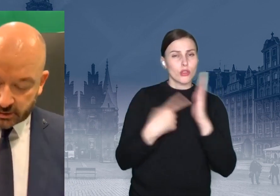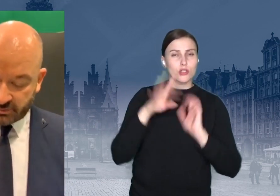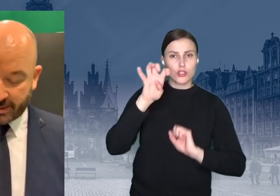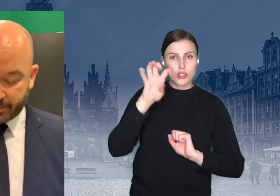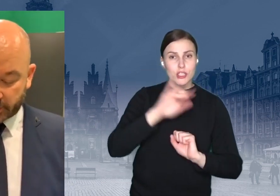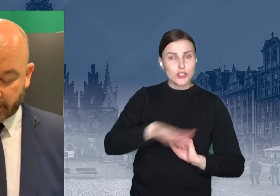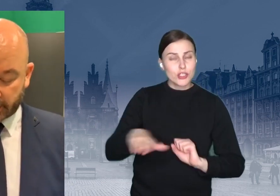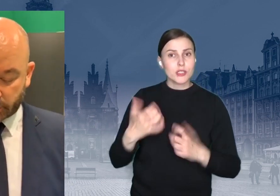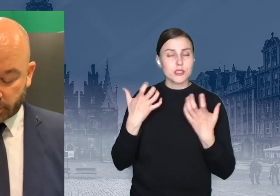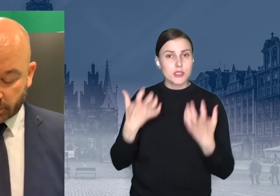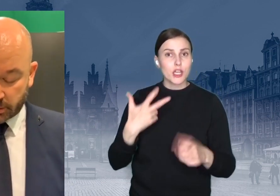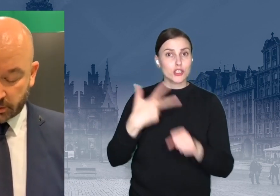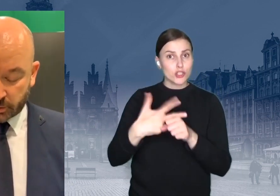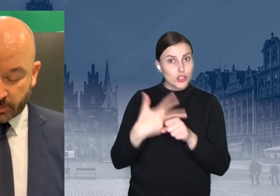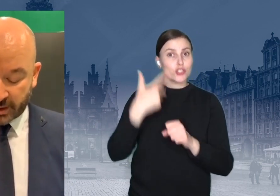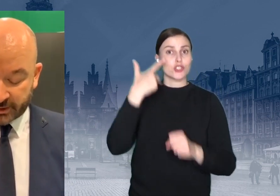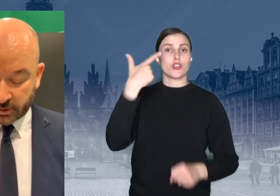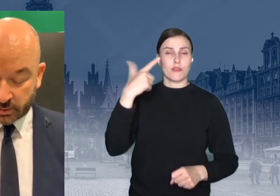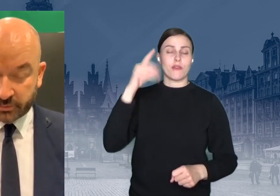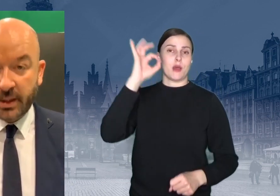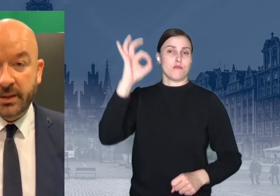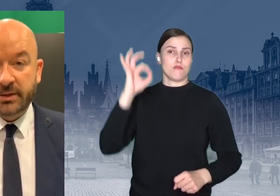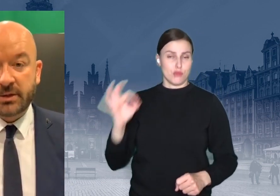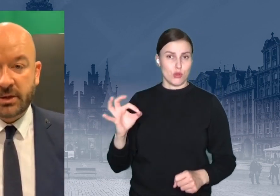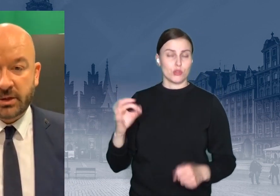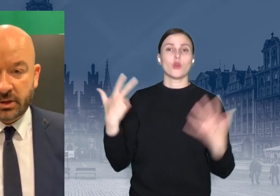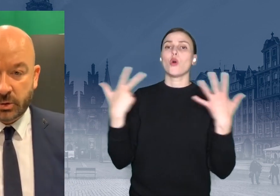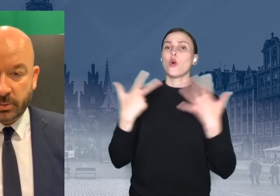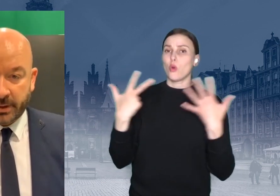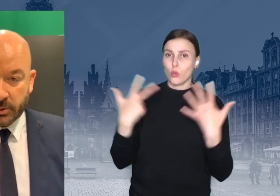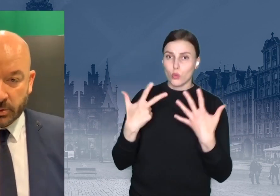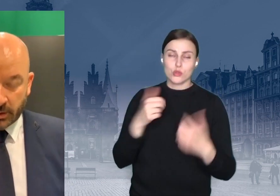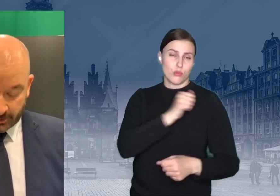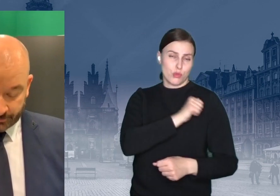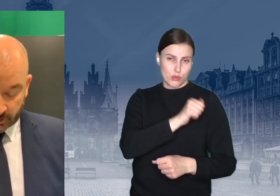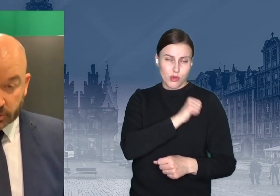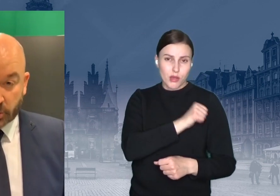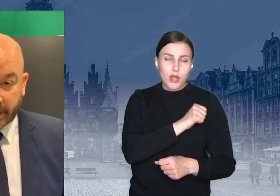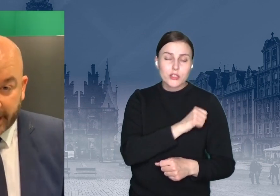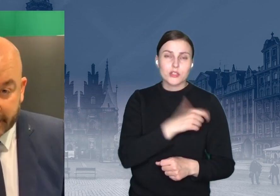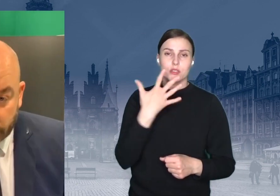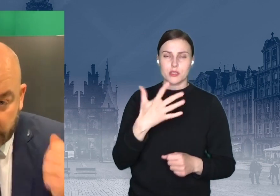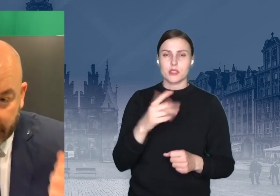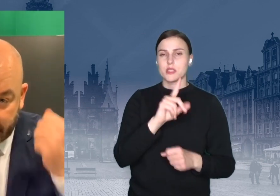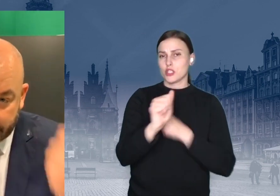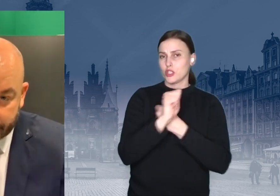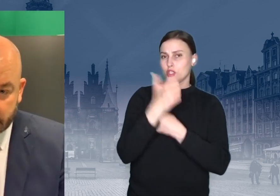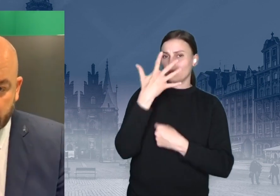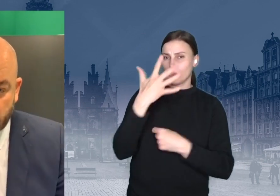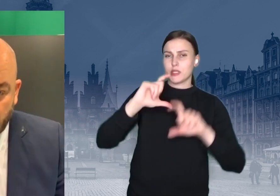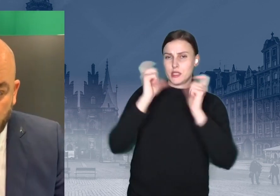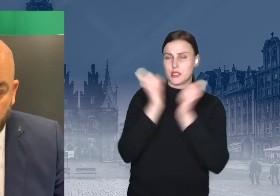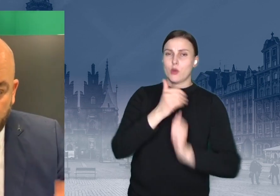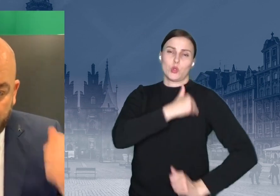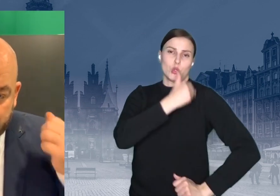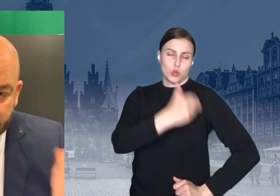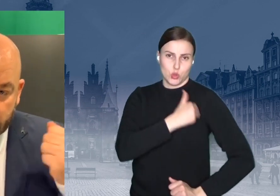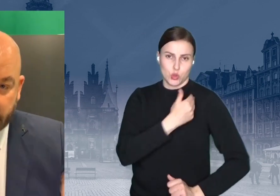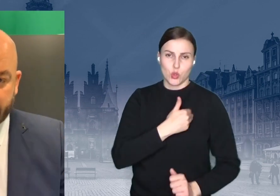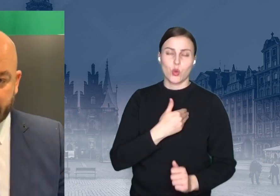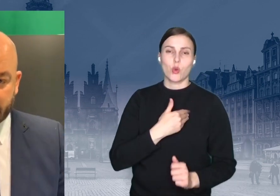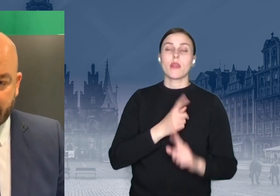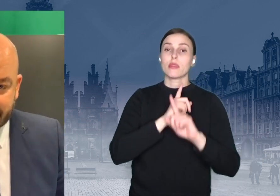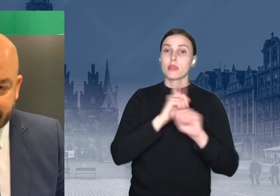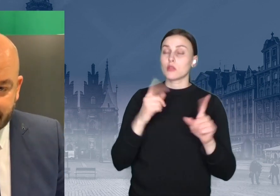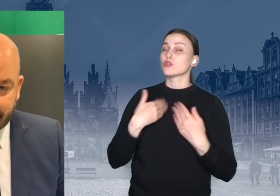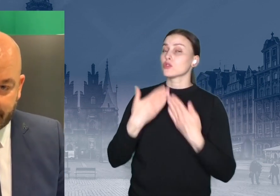czyli 32% ósmoklasistów z 65 szkół. Tak jest, nauczyciele dziękują, a